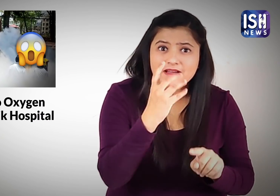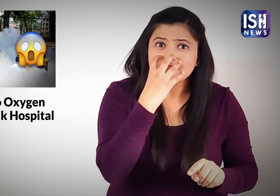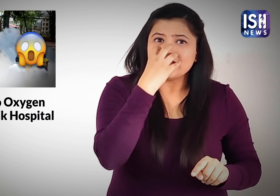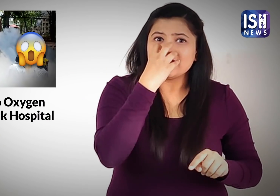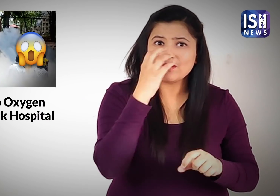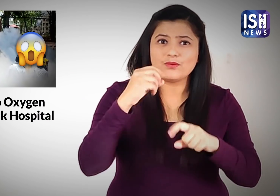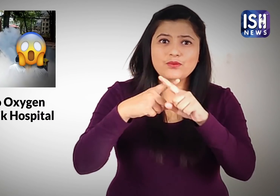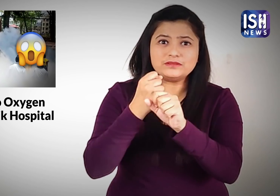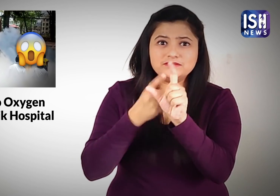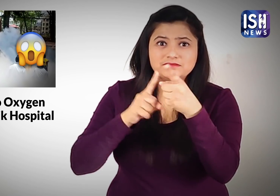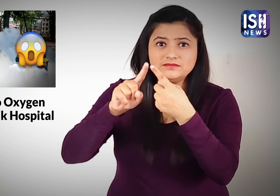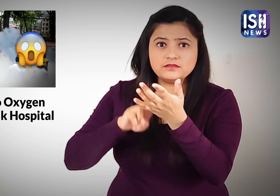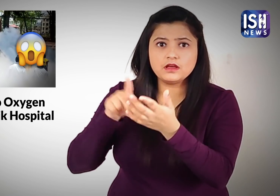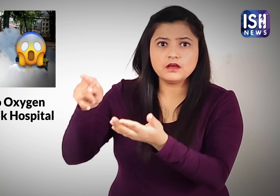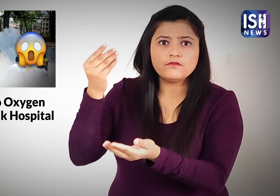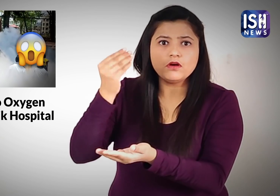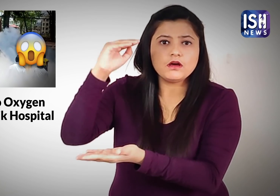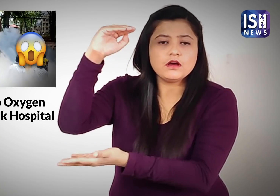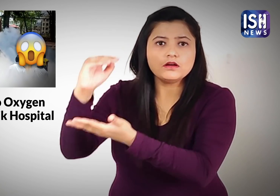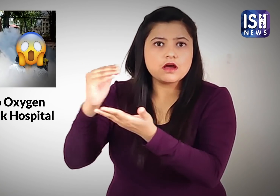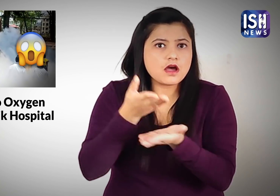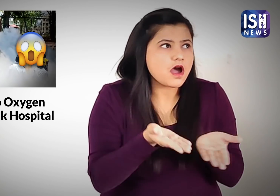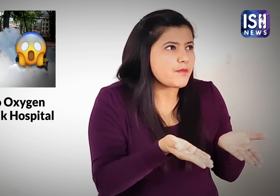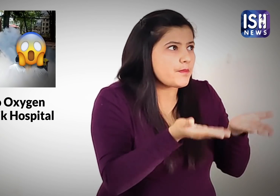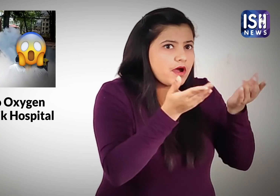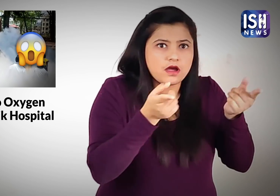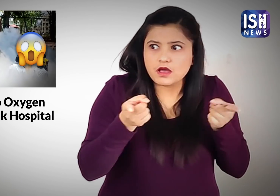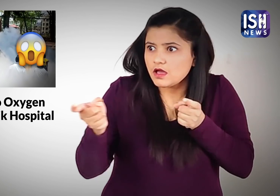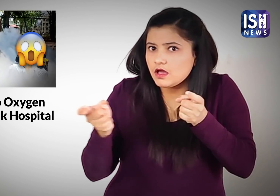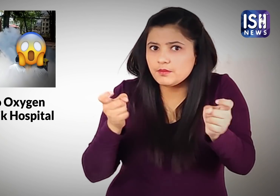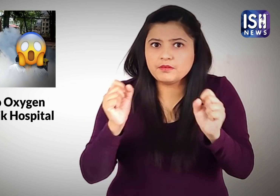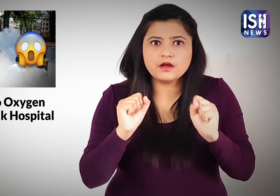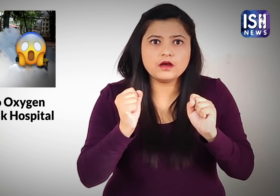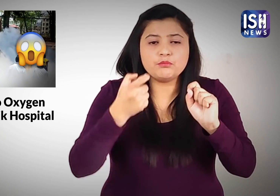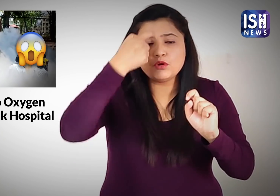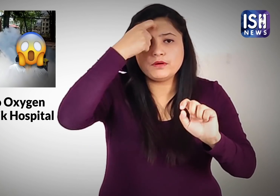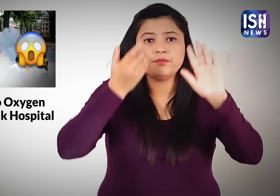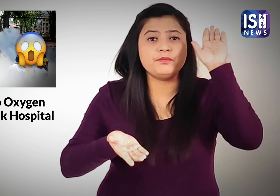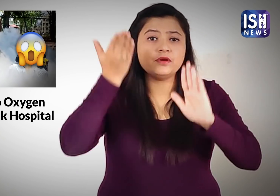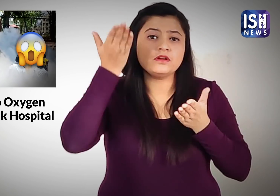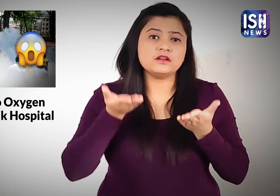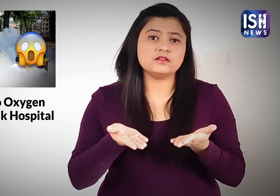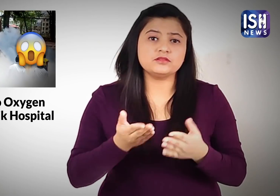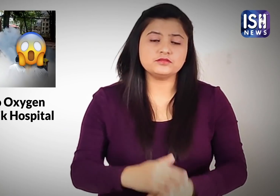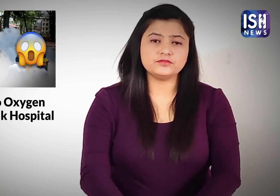में बारी वृद्धी हो रही है लेकिन ऑक्सिजन की कमी है जिससे मरीजों के इलाज में कठिनाया हो रही है